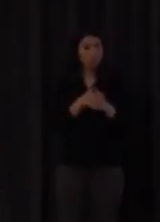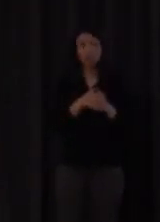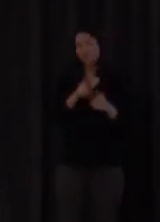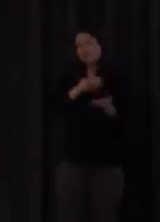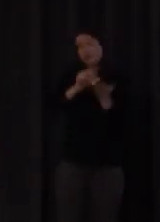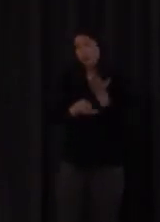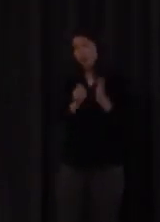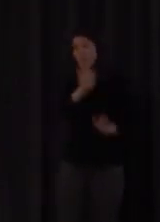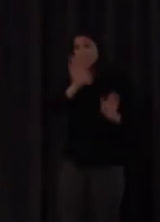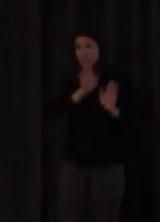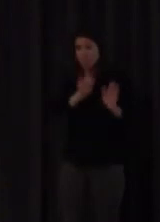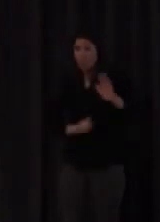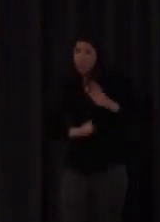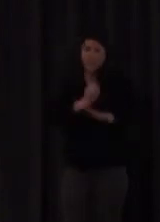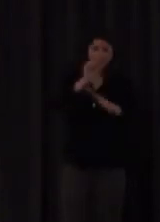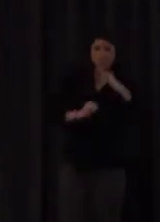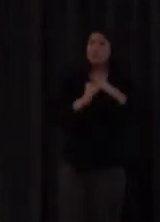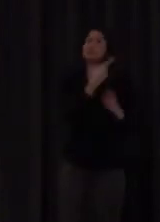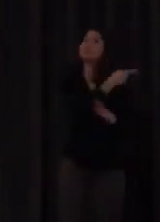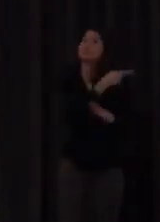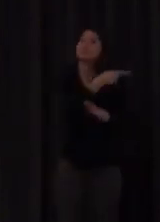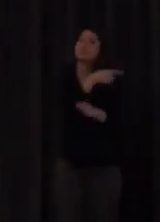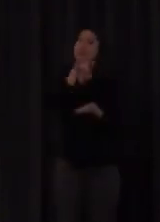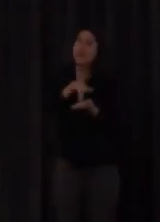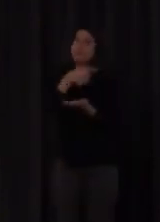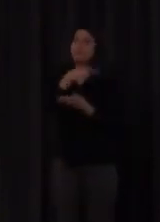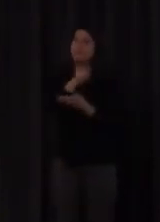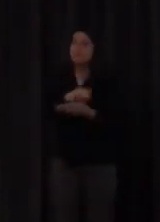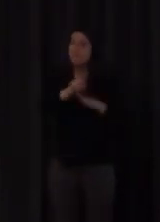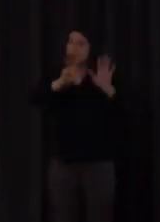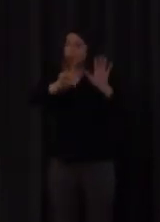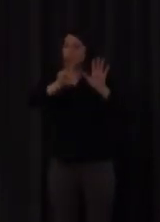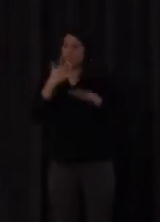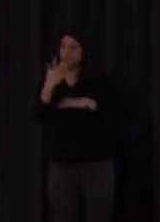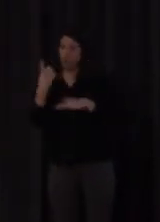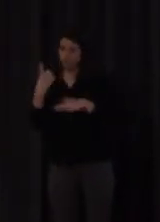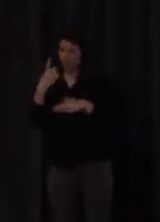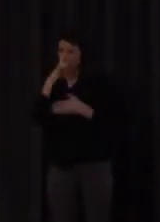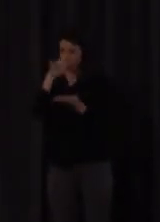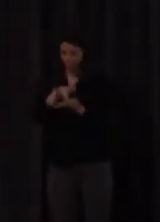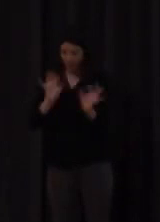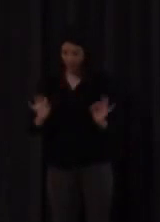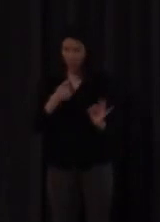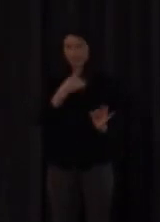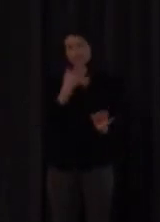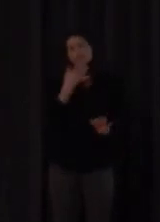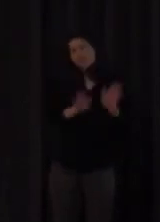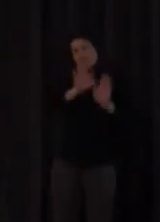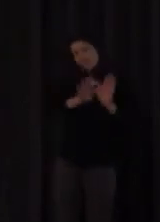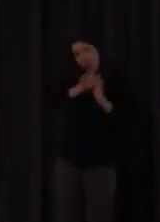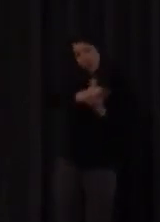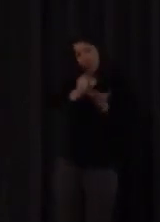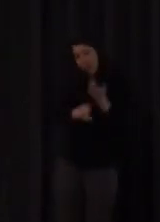esto hablamos del año 1851 y que los signos se hubiesen fijado